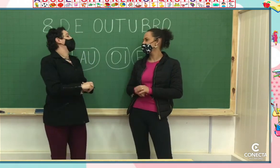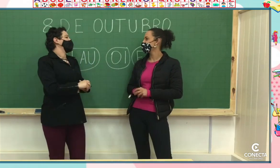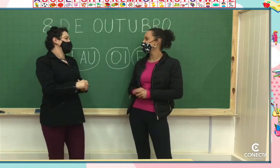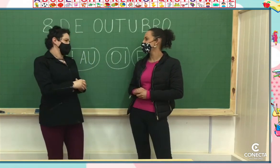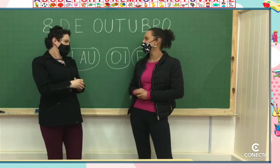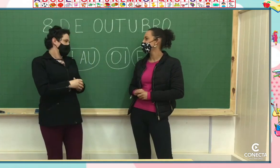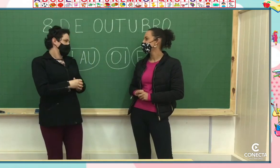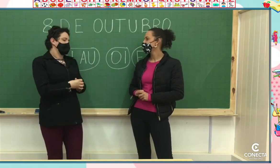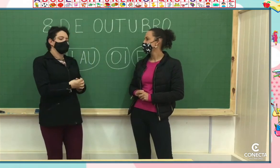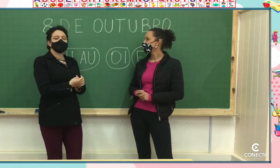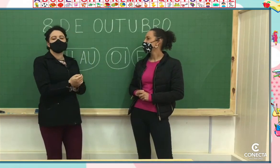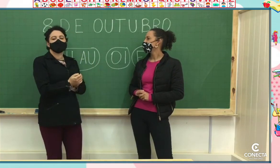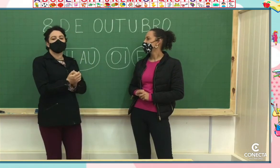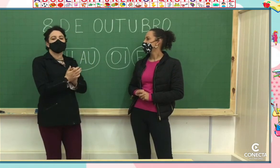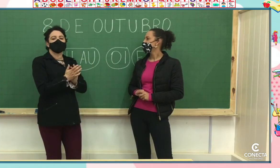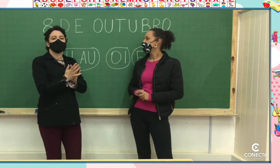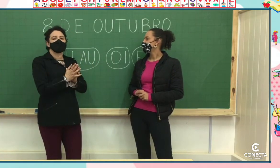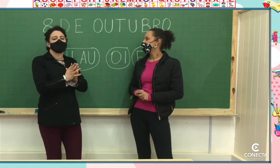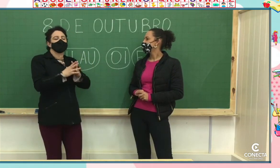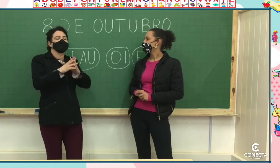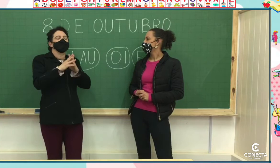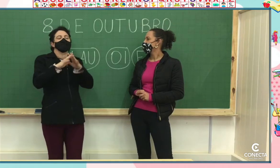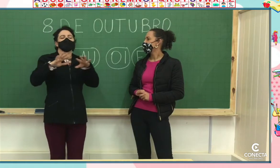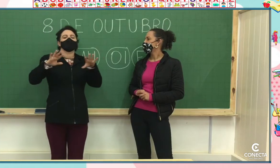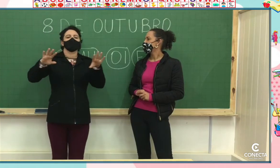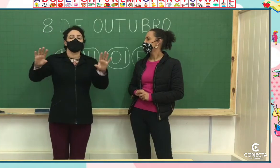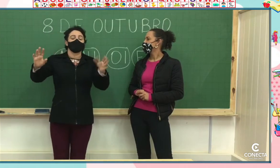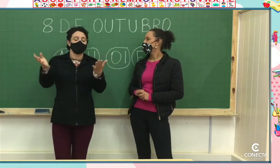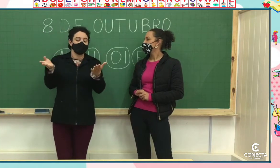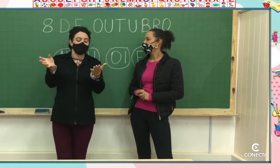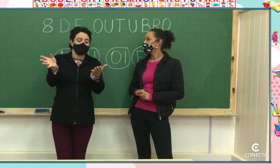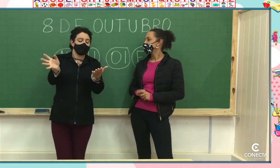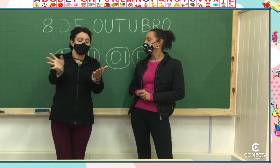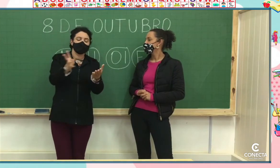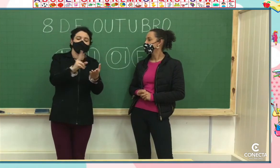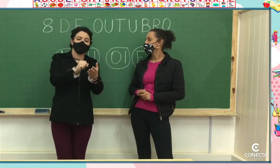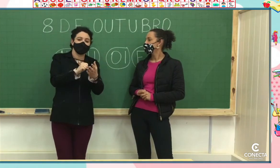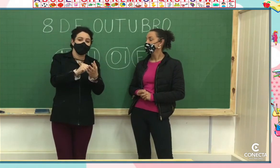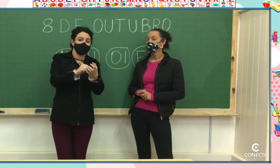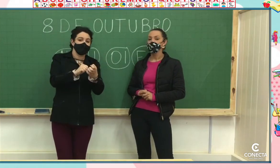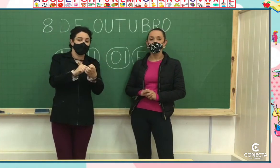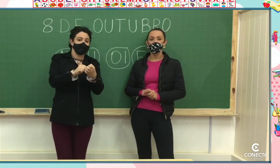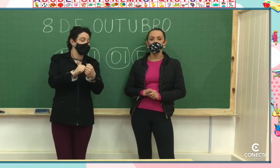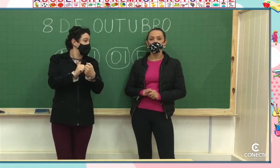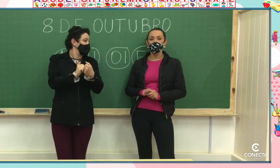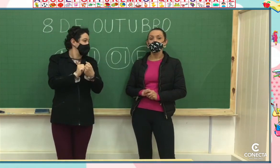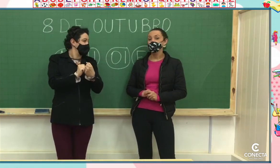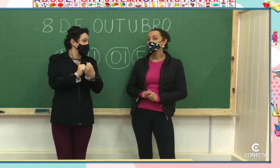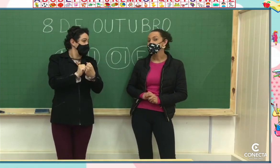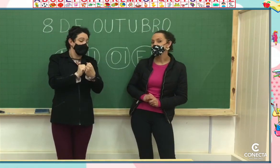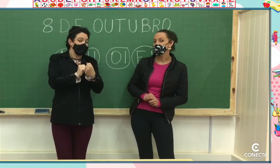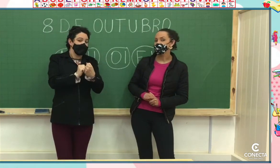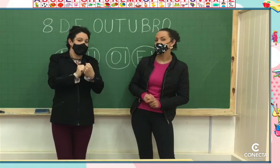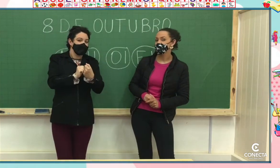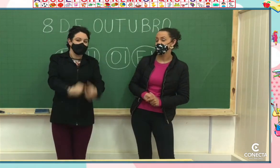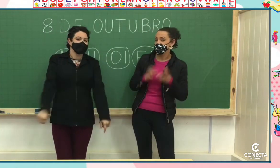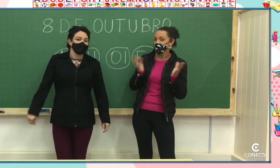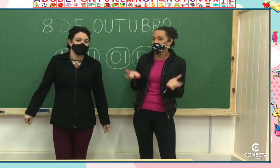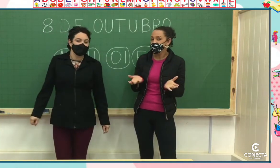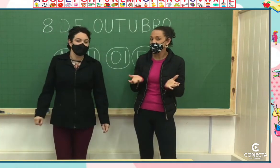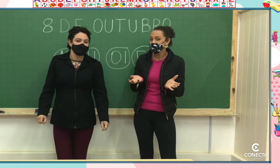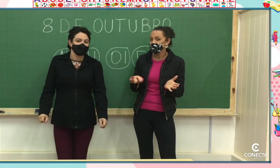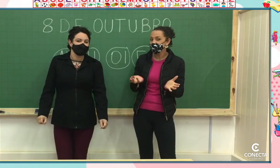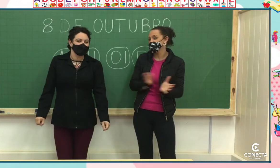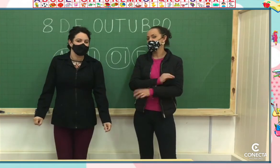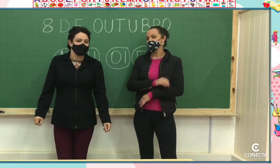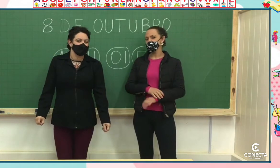professora Lílian, que você gosta? tenho. Eu tenho um lugar que eu gosto pra mim ouvir história, pra mim ir lá pegar os livros e ler. E vocês, crianças, vocês